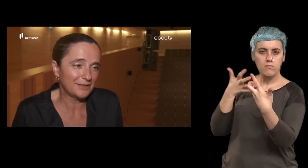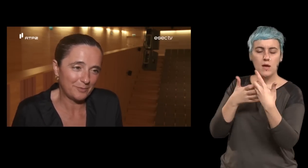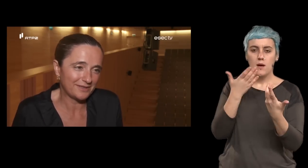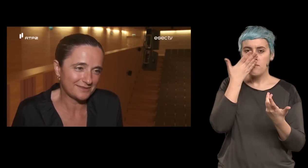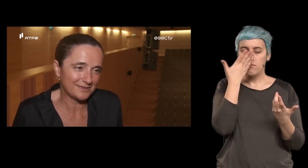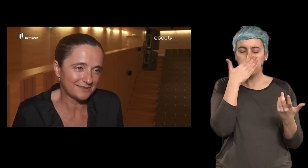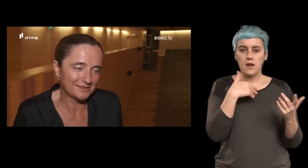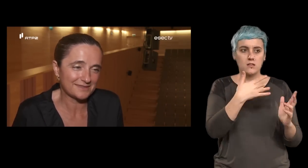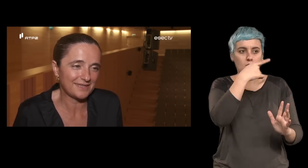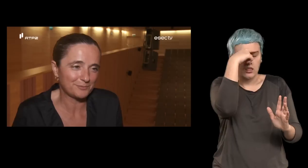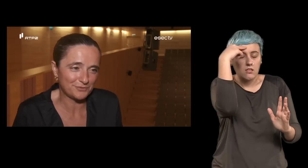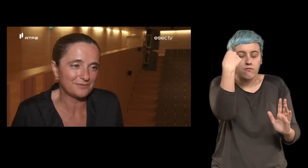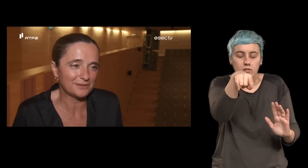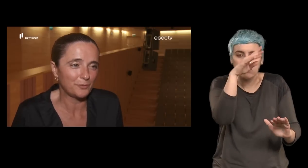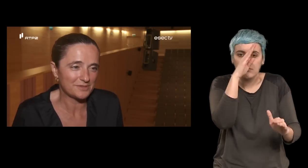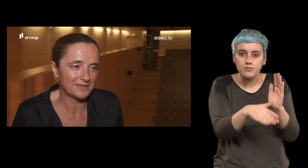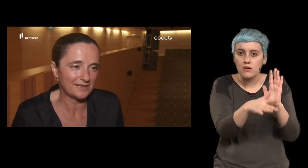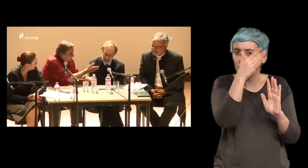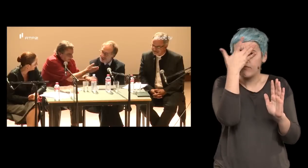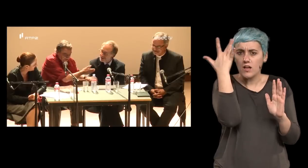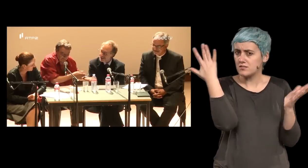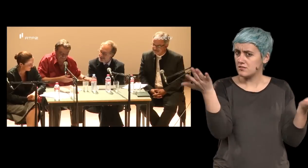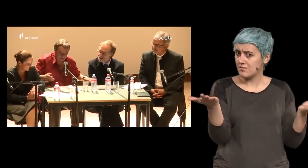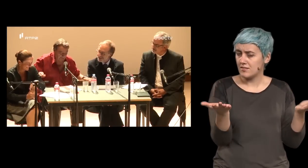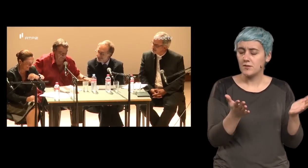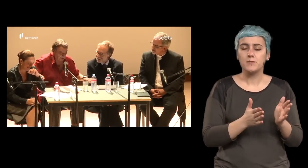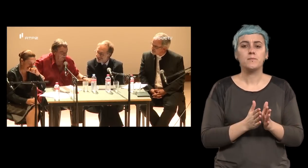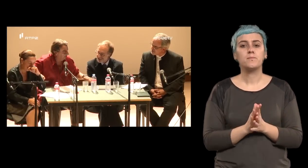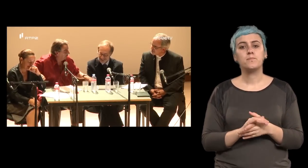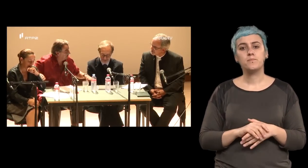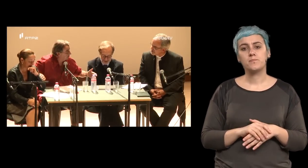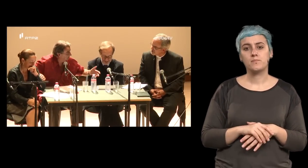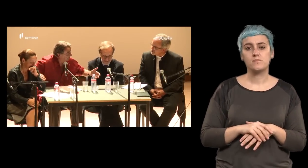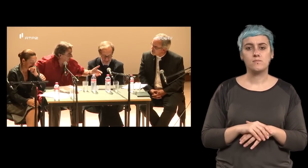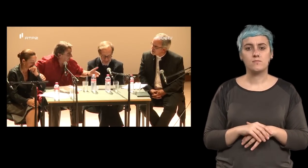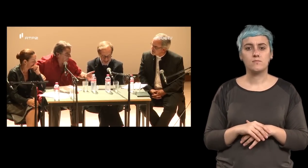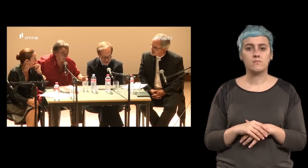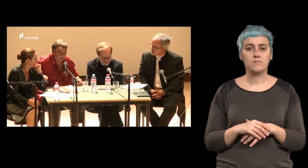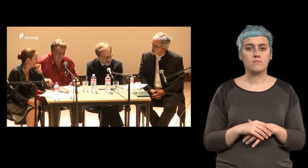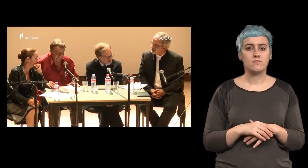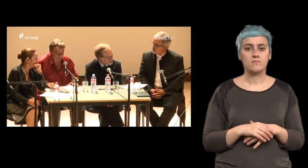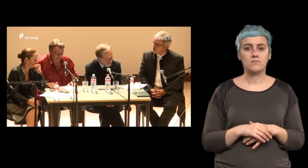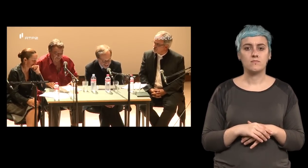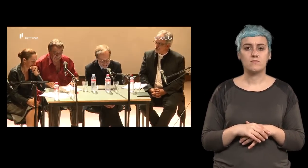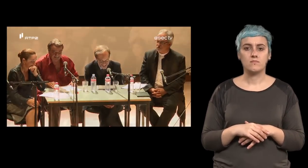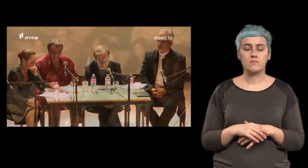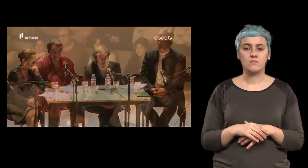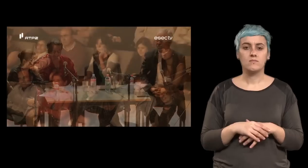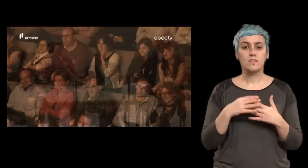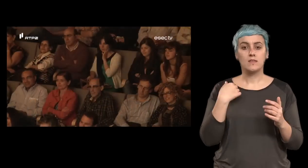que não parece ser sequer possível de compaginar é fascinante vocês já se cumprimentaram? sim a primeira